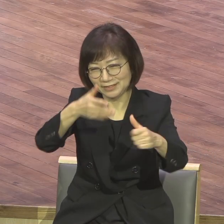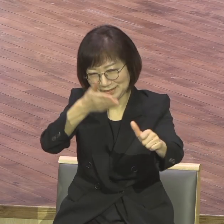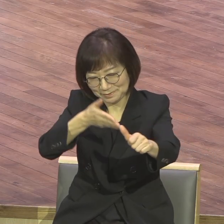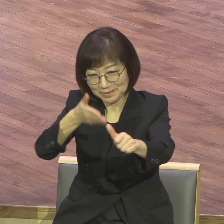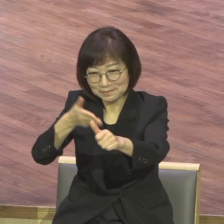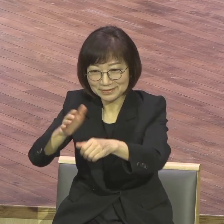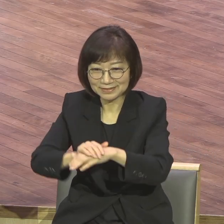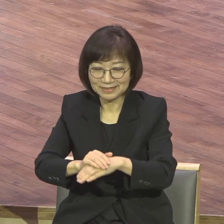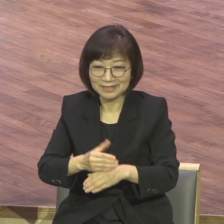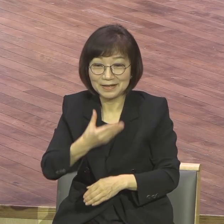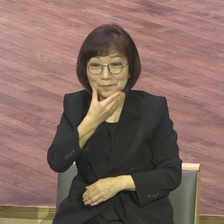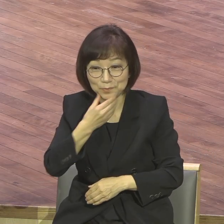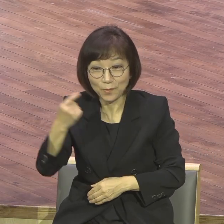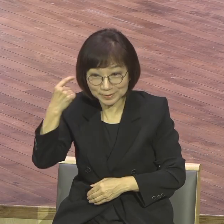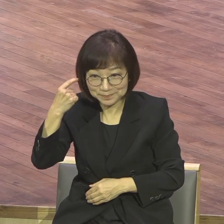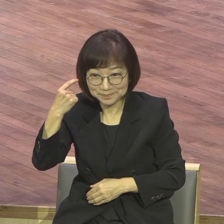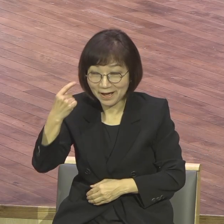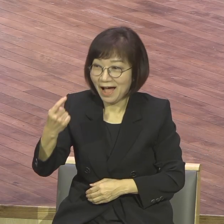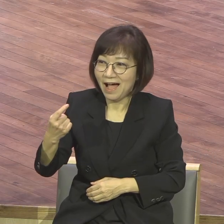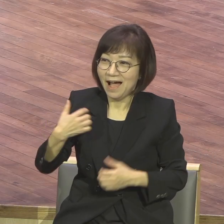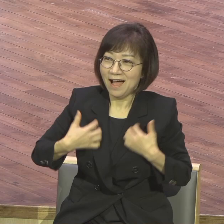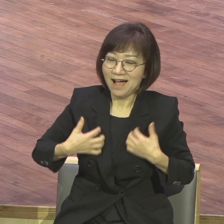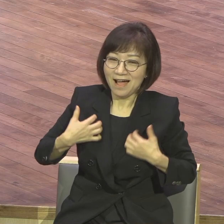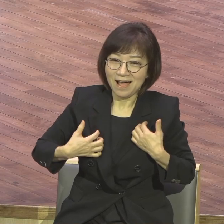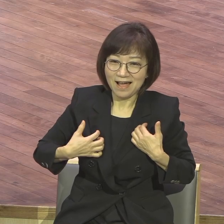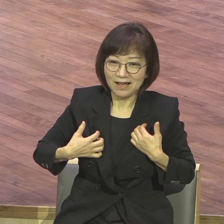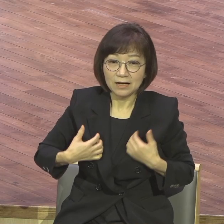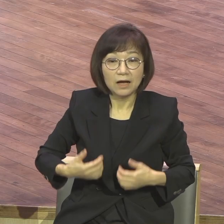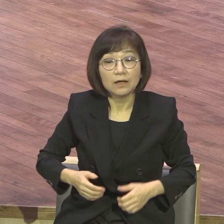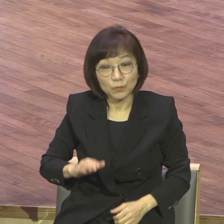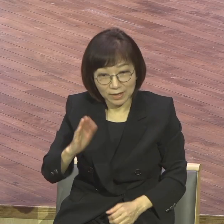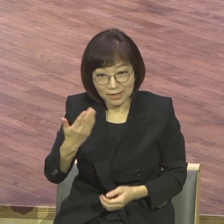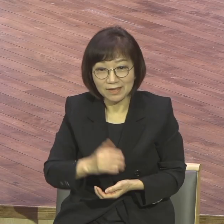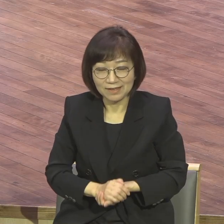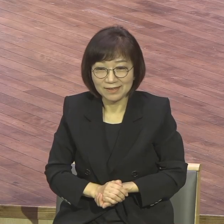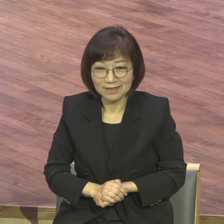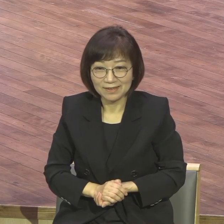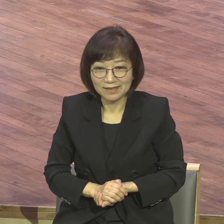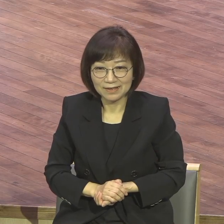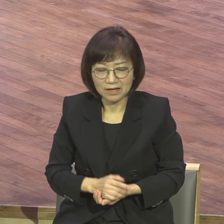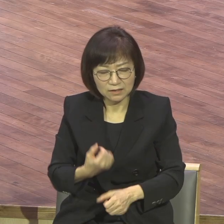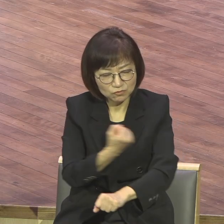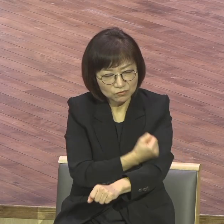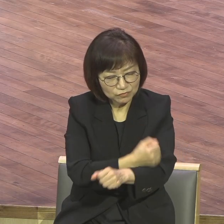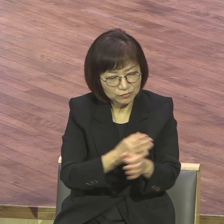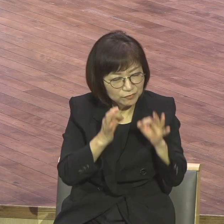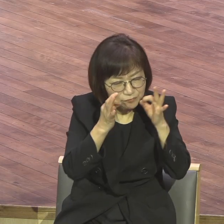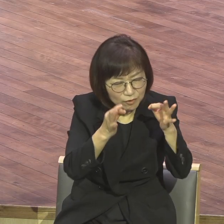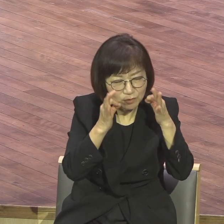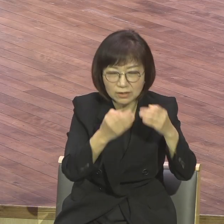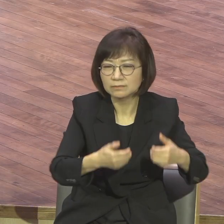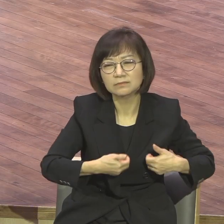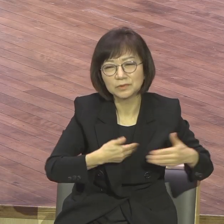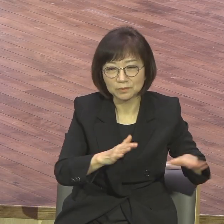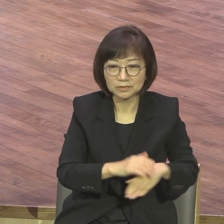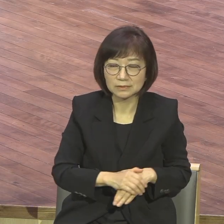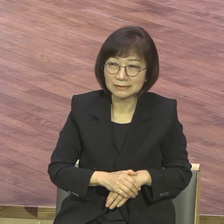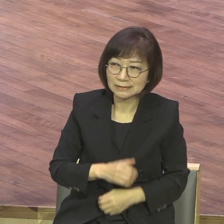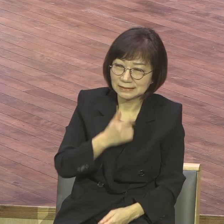복음을 누려야 돼요. 우리 할 거 아무것도 없어요. 그냥 주신 말씀까지 누려면 돼요. 믿고. 아멘. 안 믿으니까 안 되는 거예요. 안 누려지는